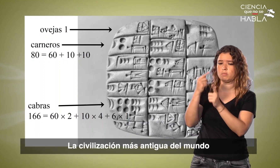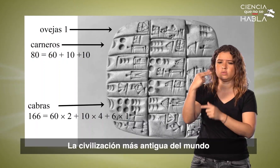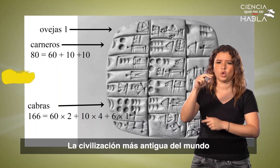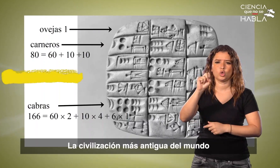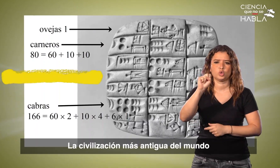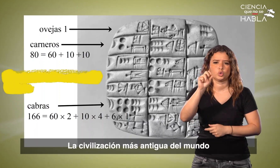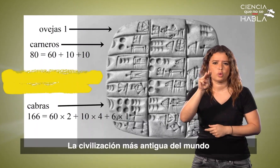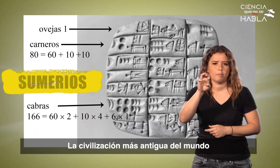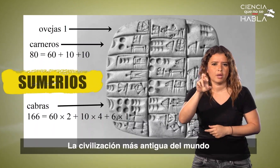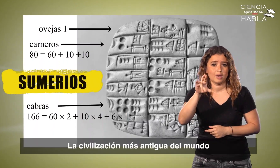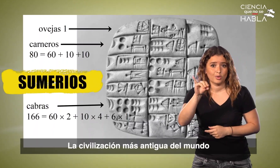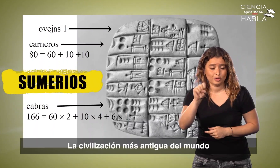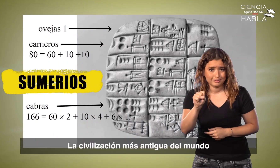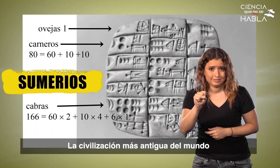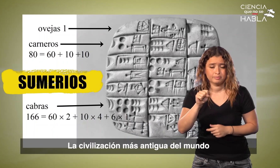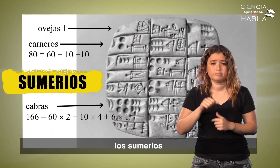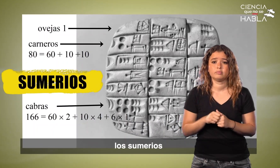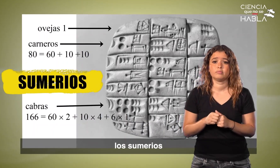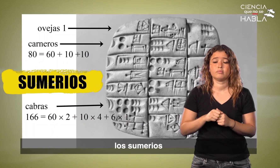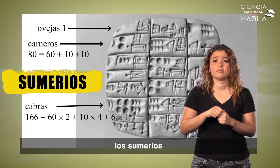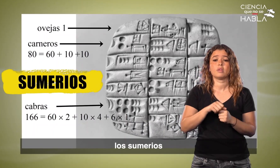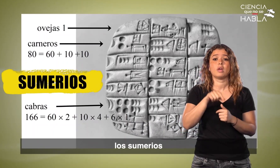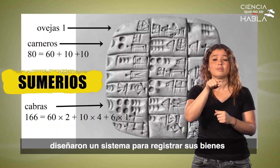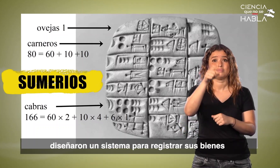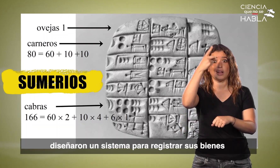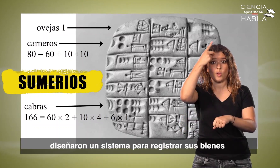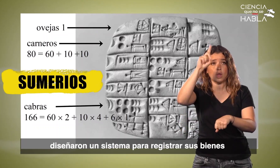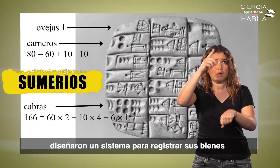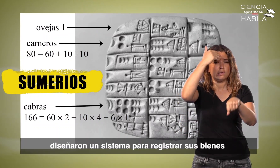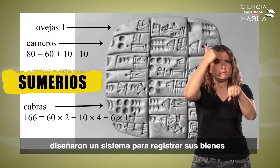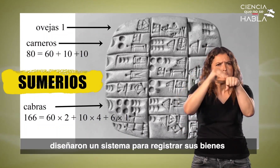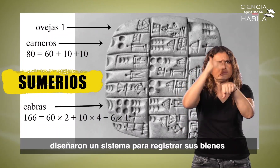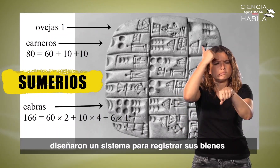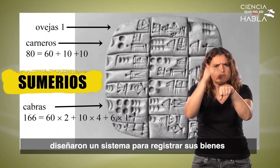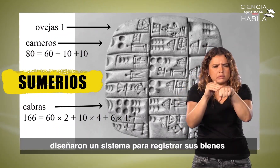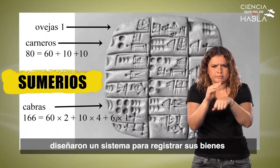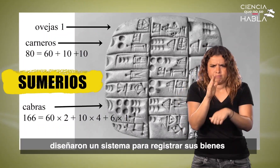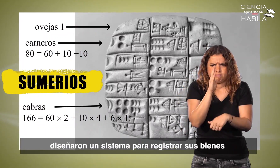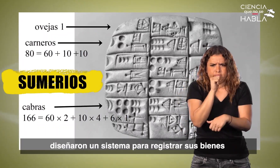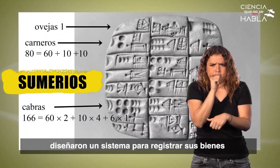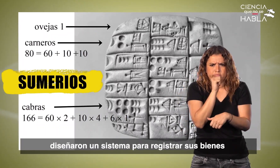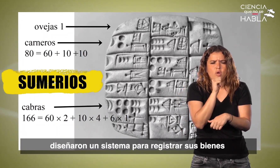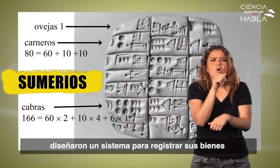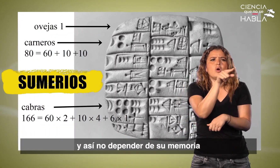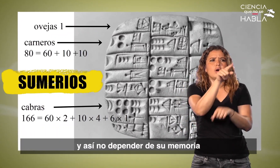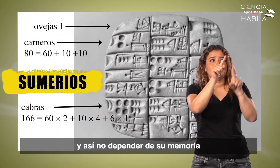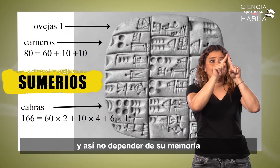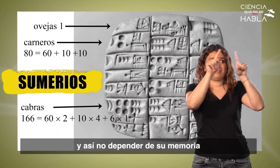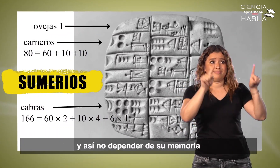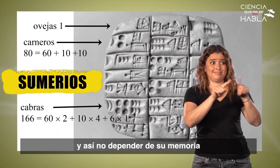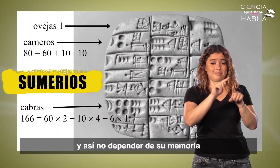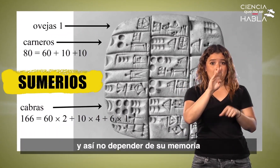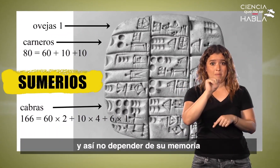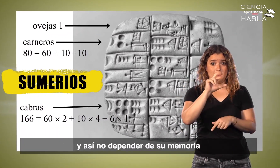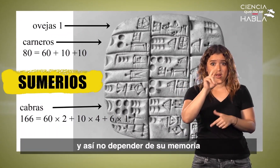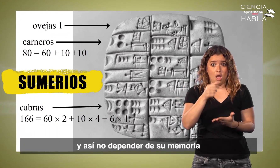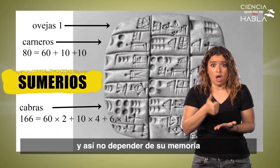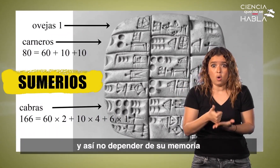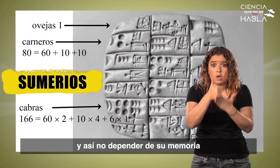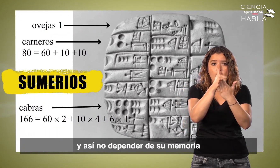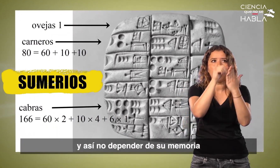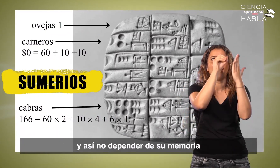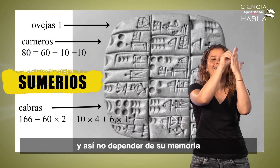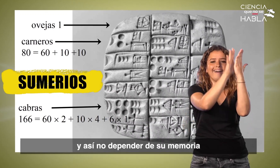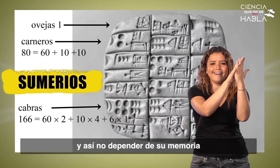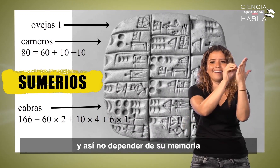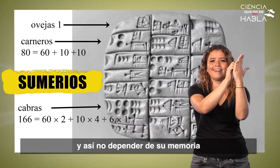civilización más antigua del mundo, los sumerios, diseñaron un sistema para registrar sus bienes y así no depender de